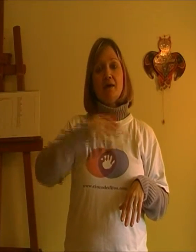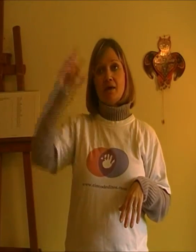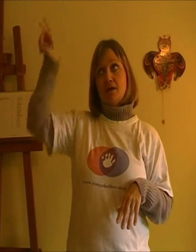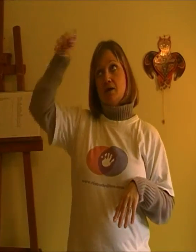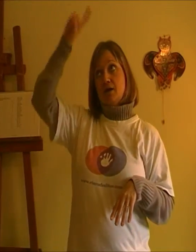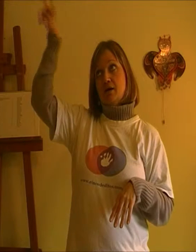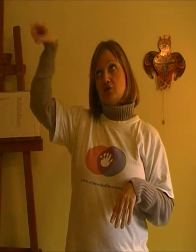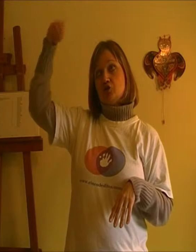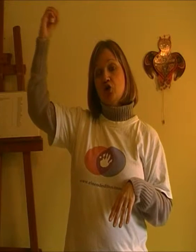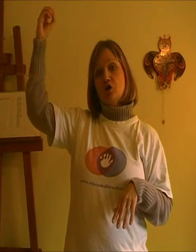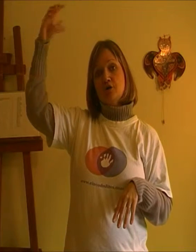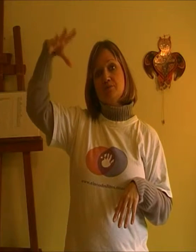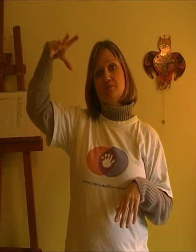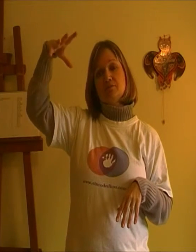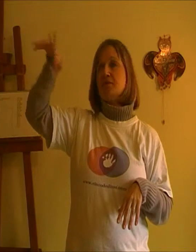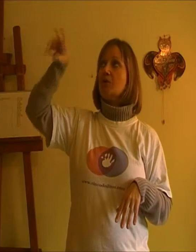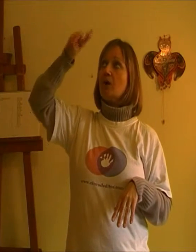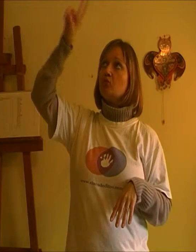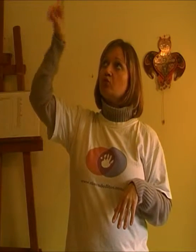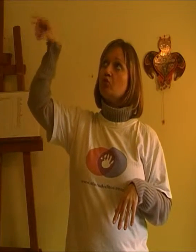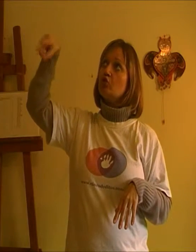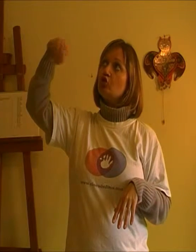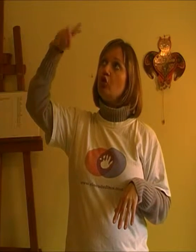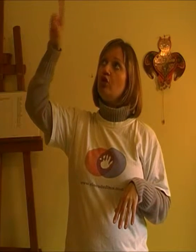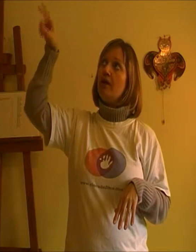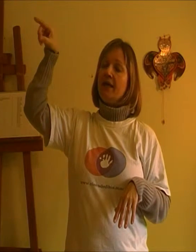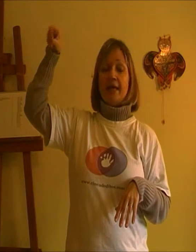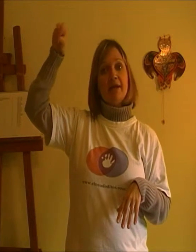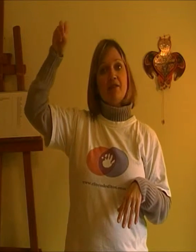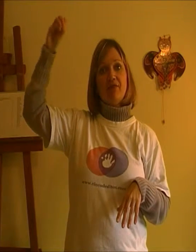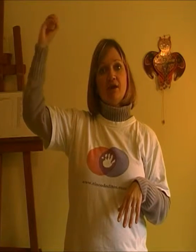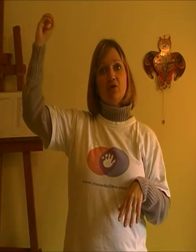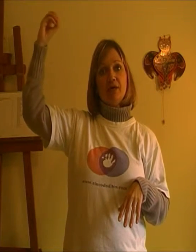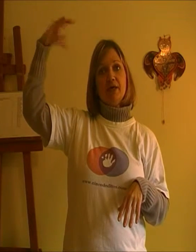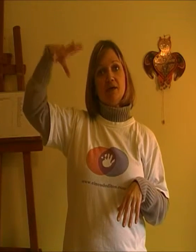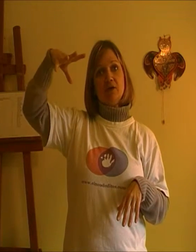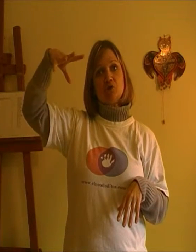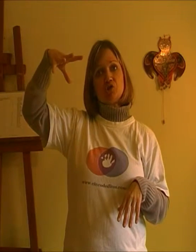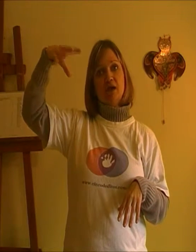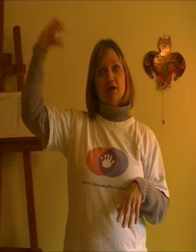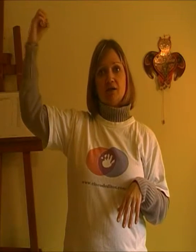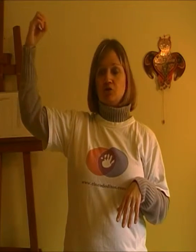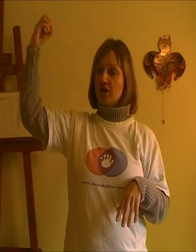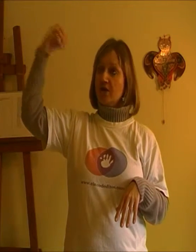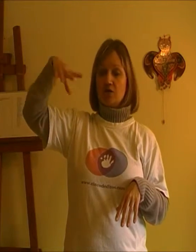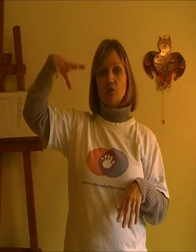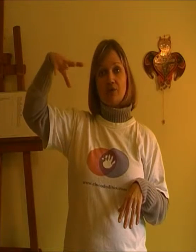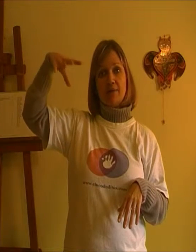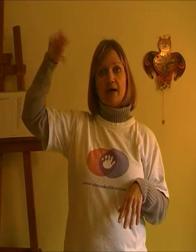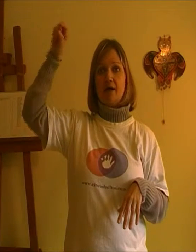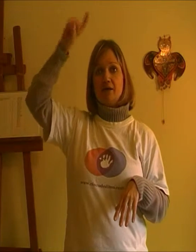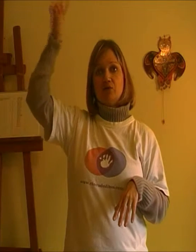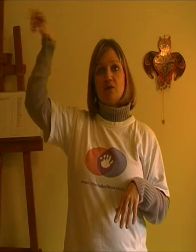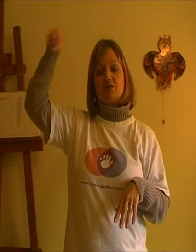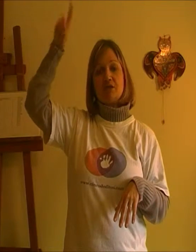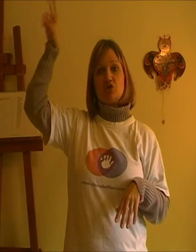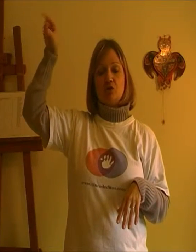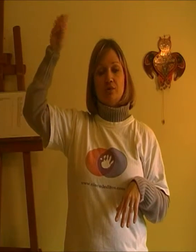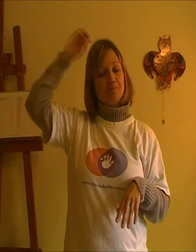sol. Dibujamos un sol en el cielo y los rayos de luz que bajan. Tú eres mi sol.